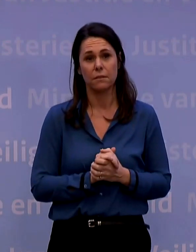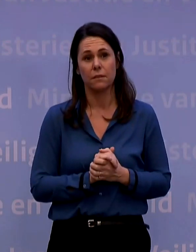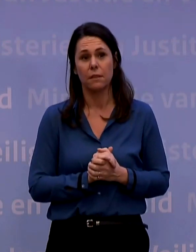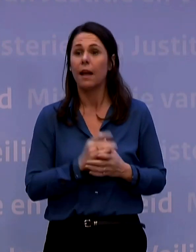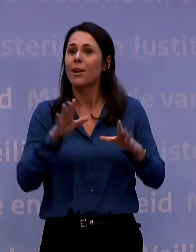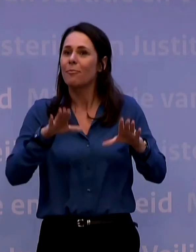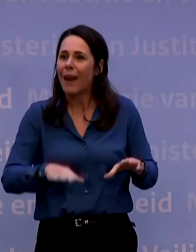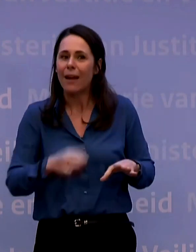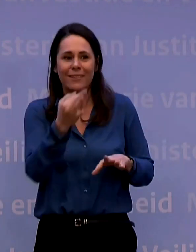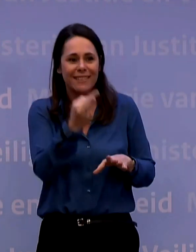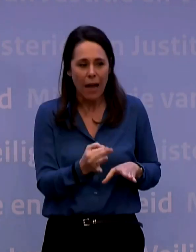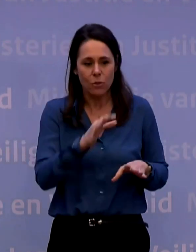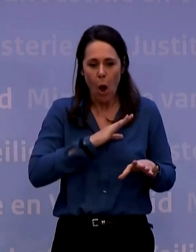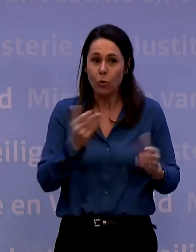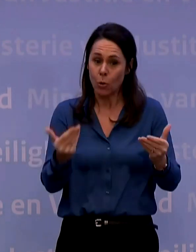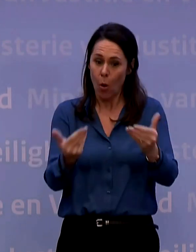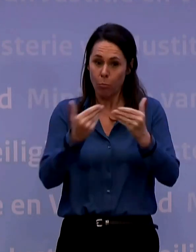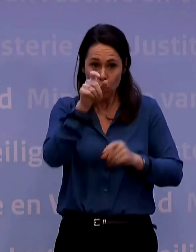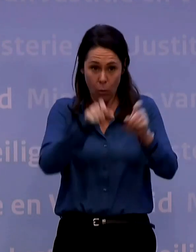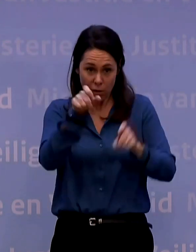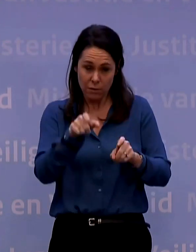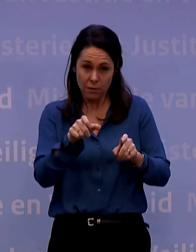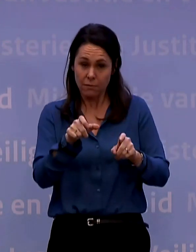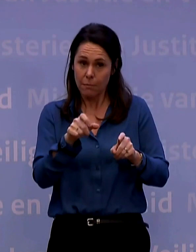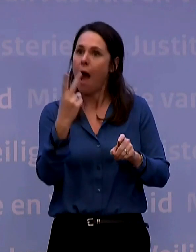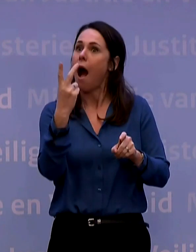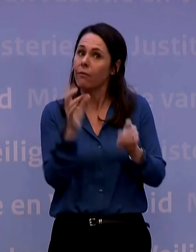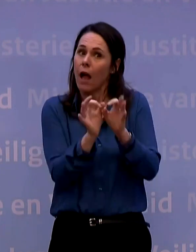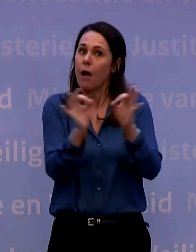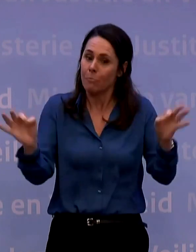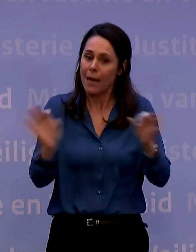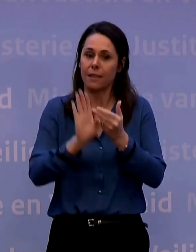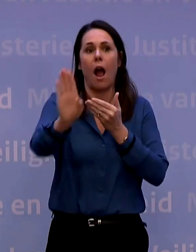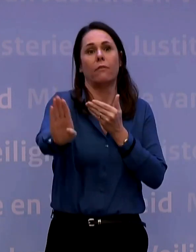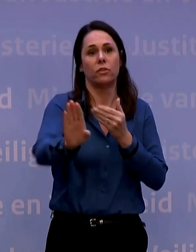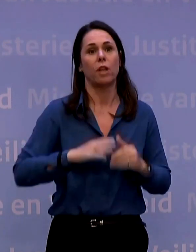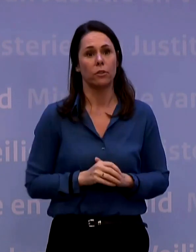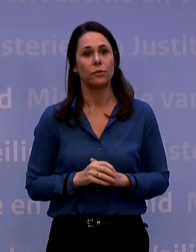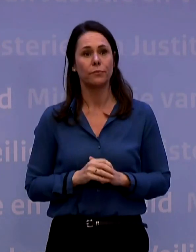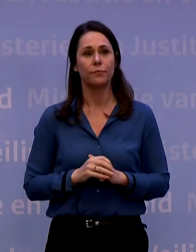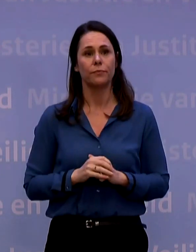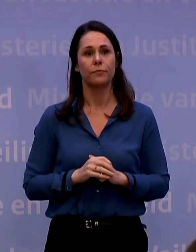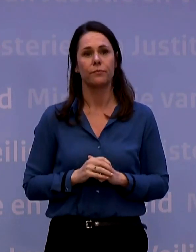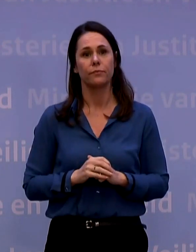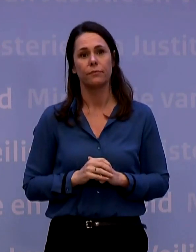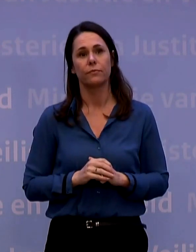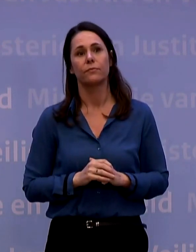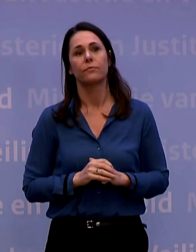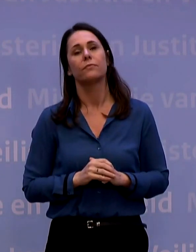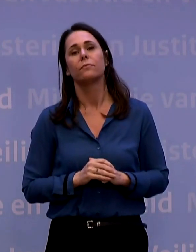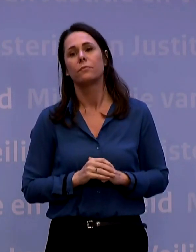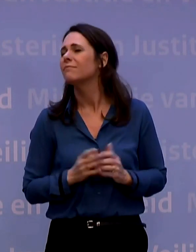met die bezoekers de anderhalve meter afstand volledig in acht kunt nemen. En doe dat nou